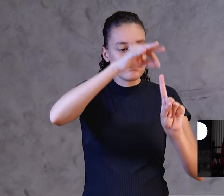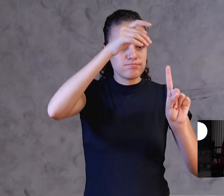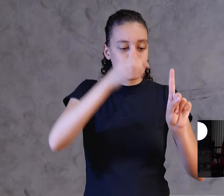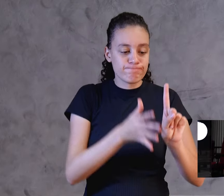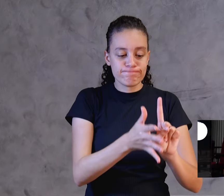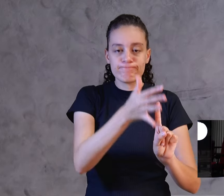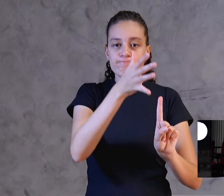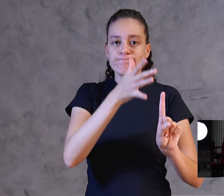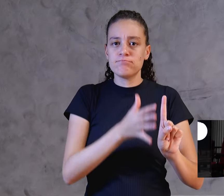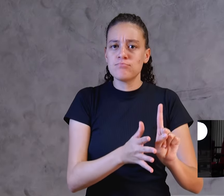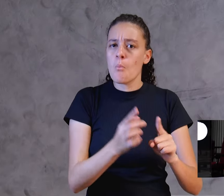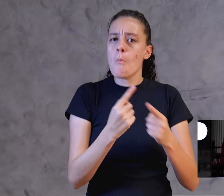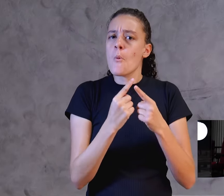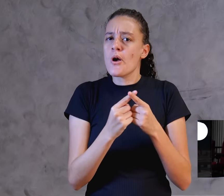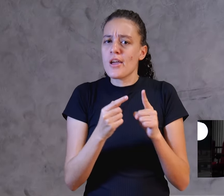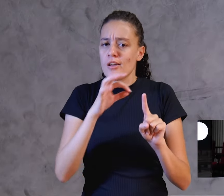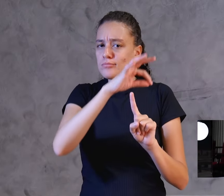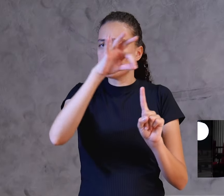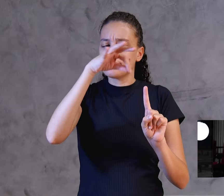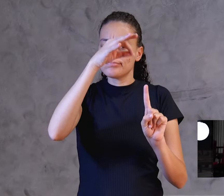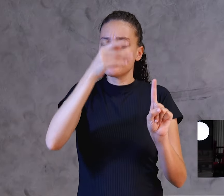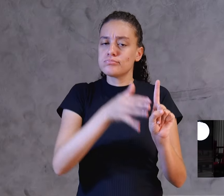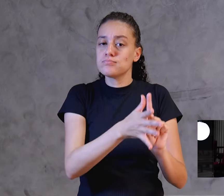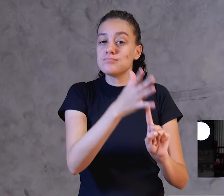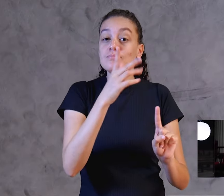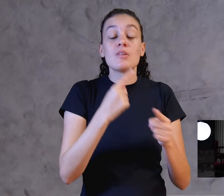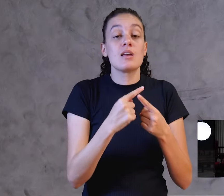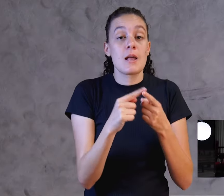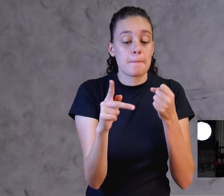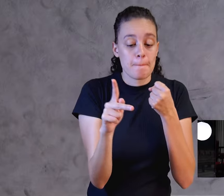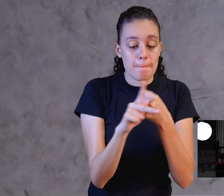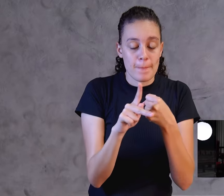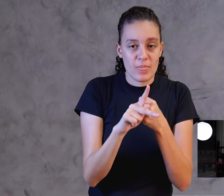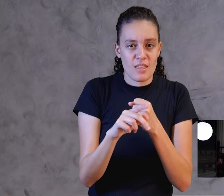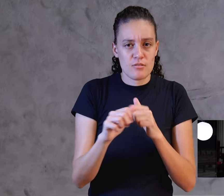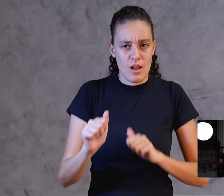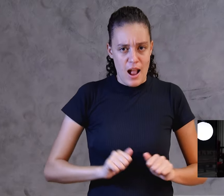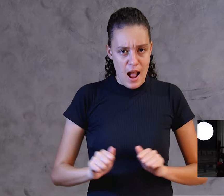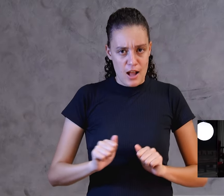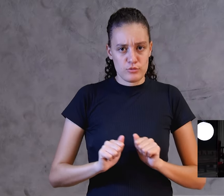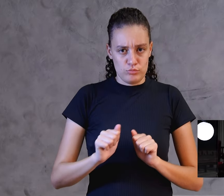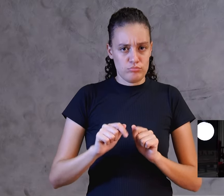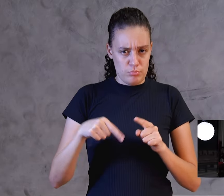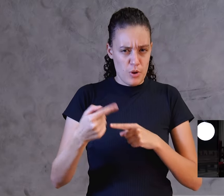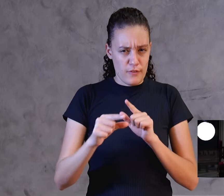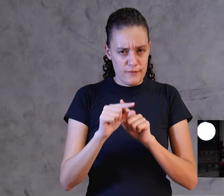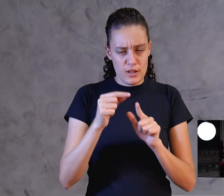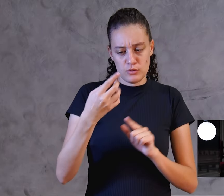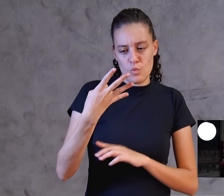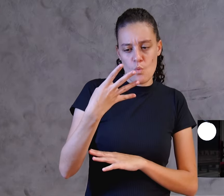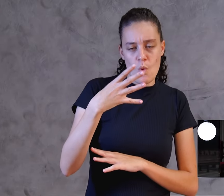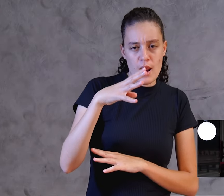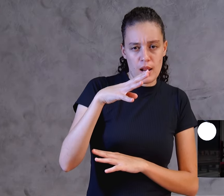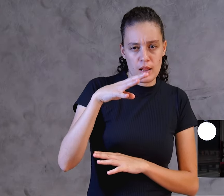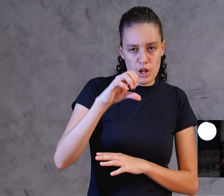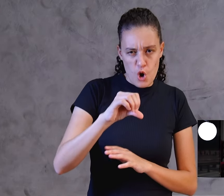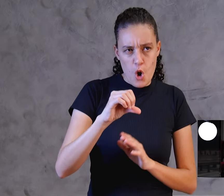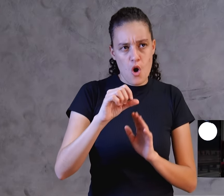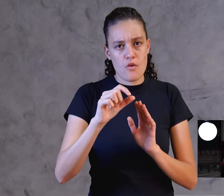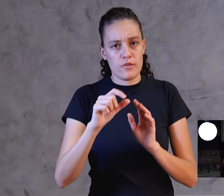Por que em todos? Porque Pedro, lá depois, no verso 49, no verso 37 de Atos 2, eles